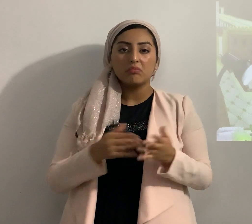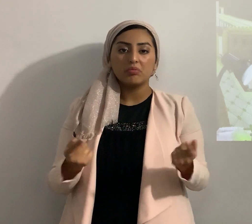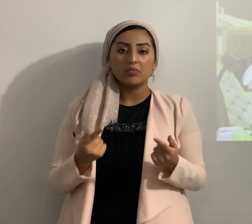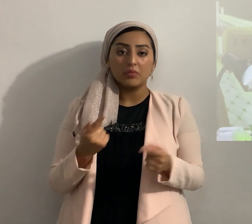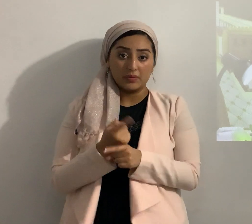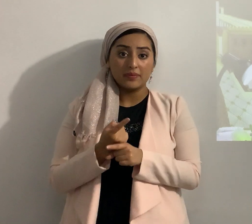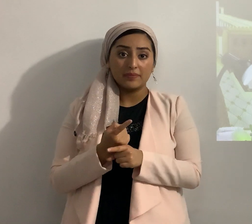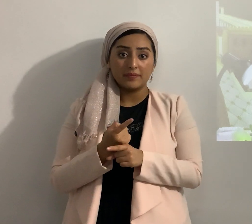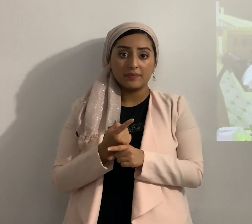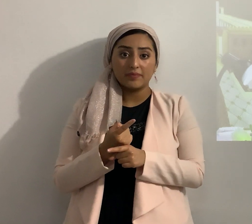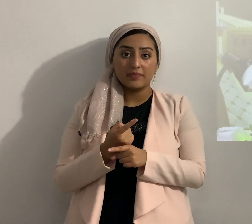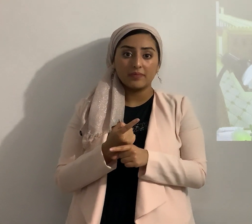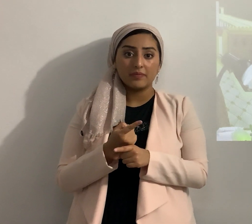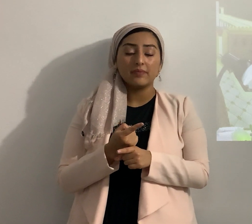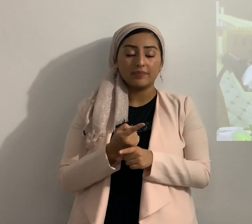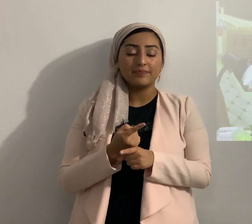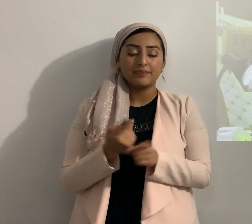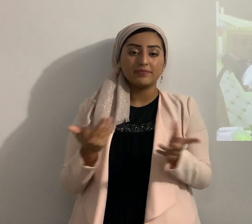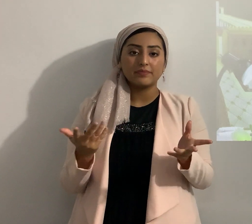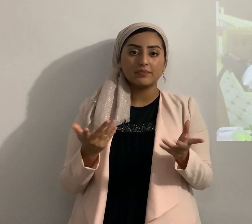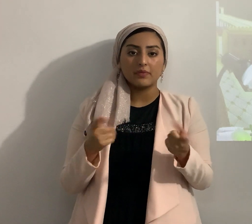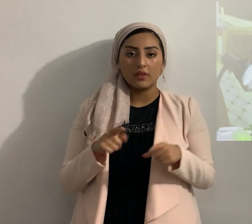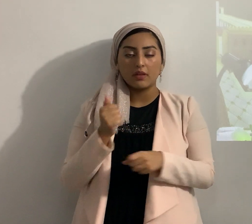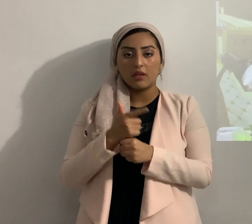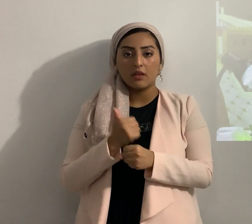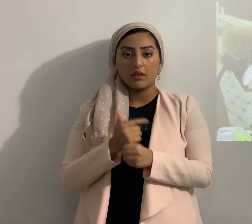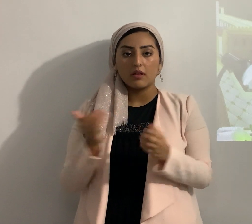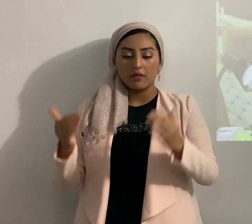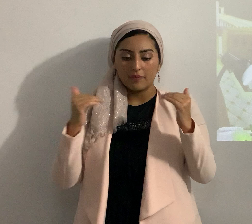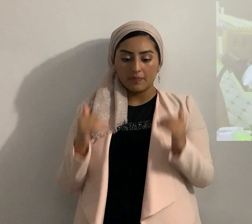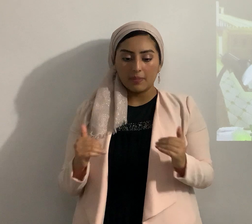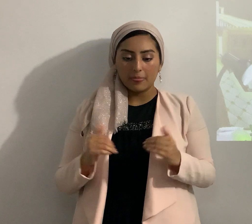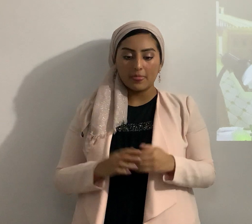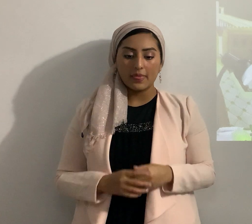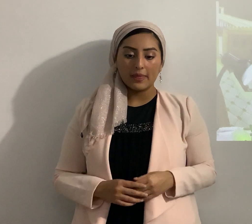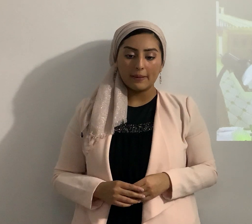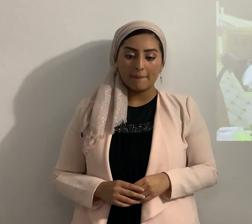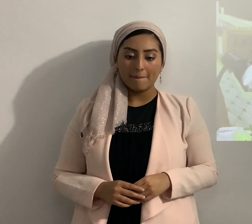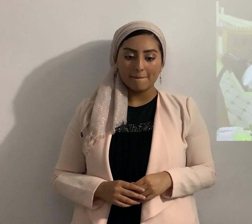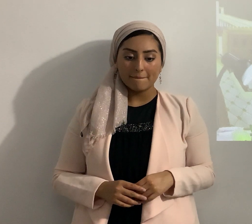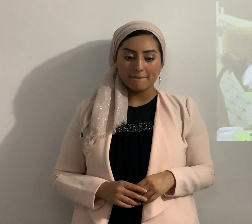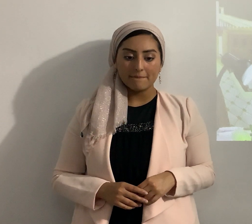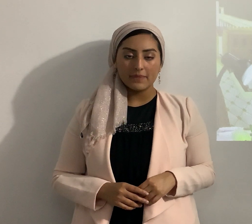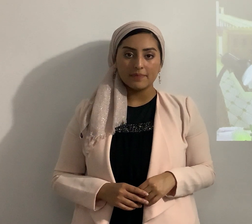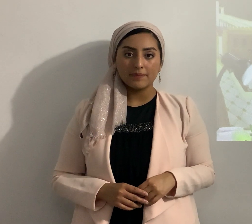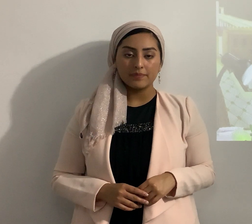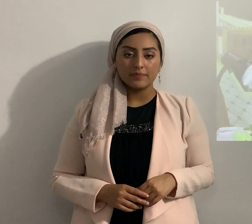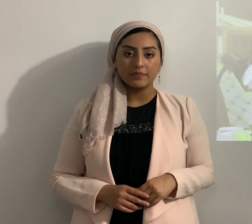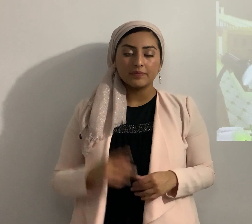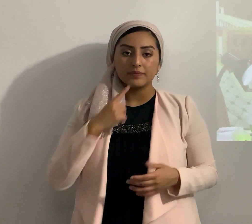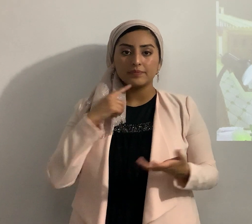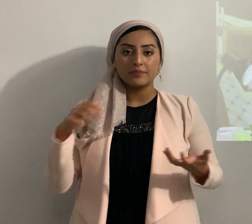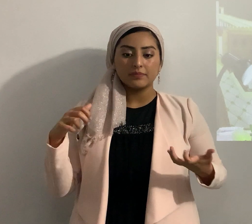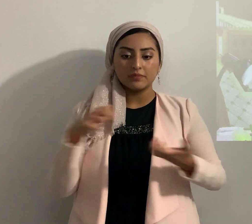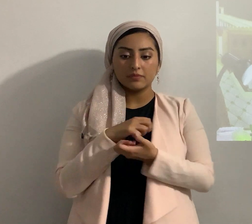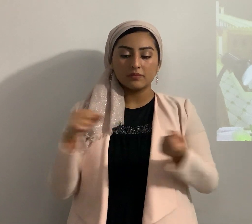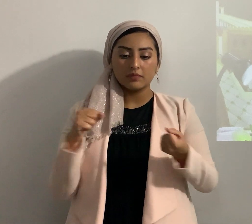no es así hermanos bueno entonces aquí dice que destruyó los los Anaseos